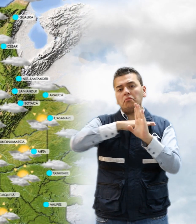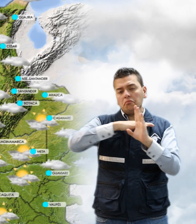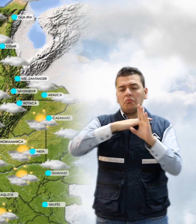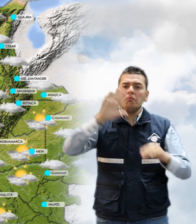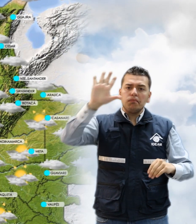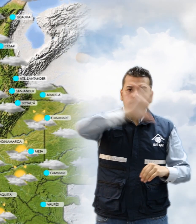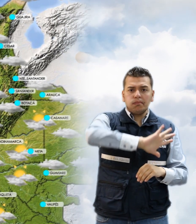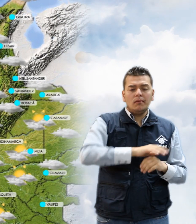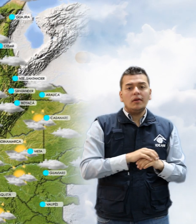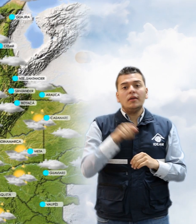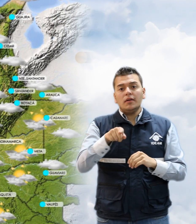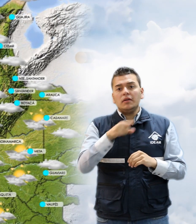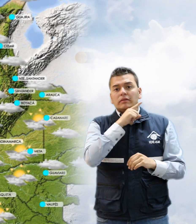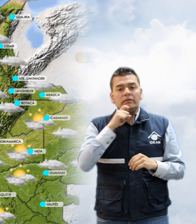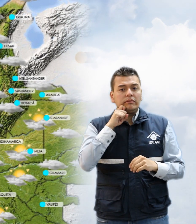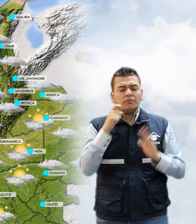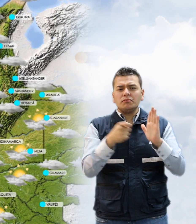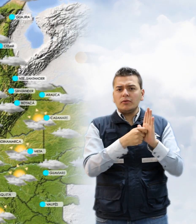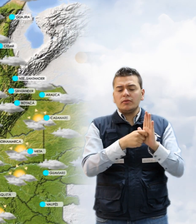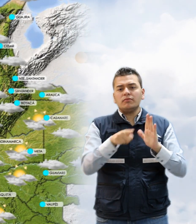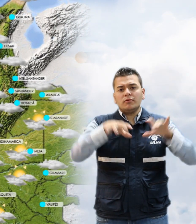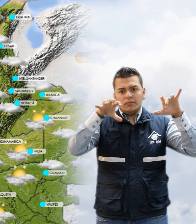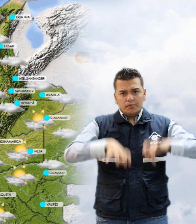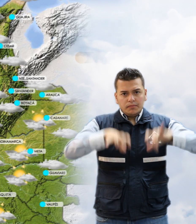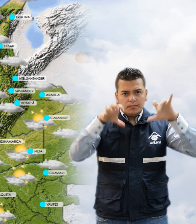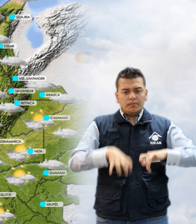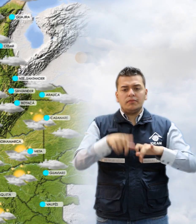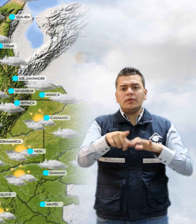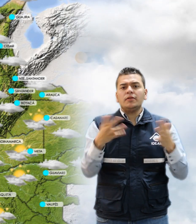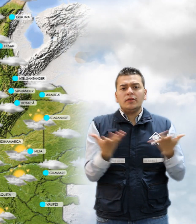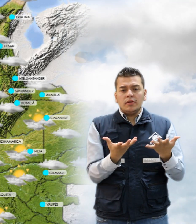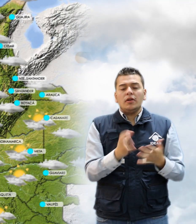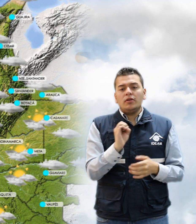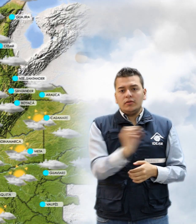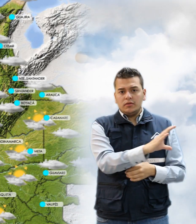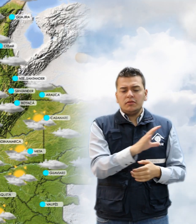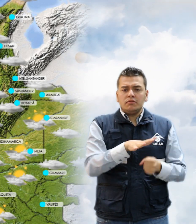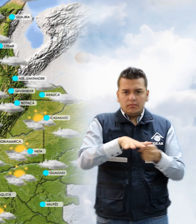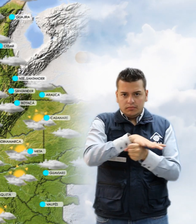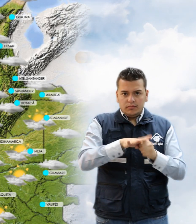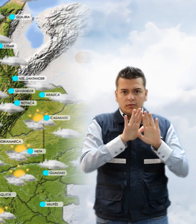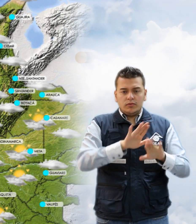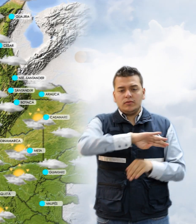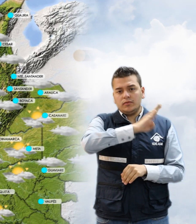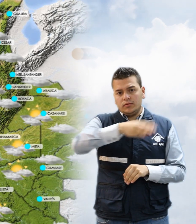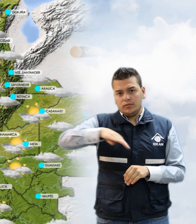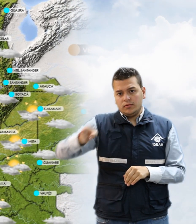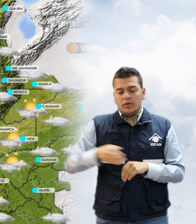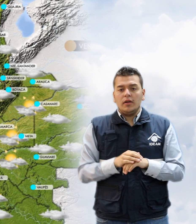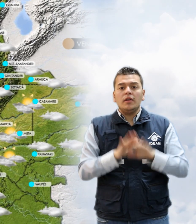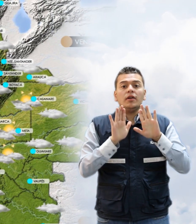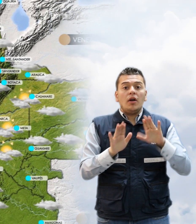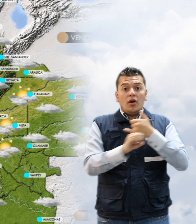cubierto con condiciones secas salvo por algunas lluvias que se presentarán al occidente del departamento de Antioquia. Para la región